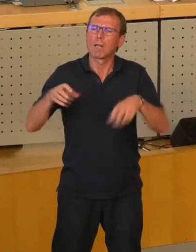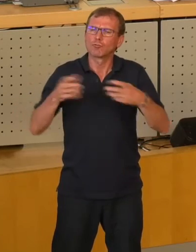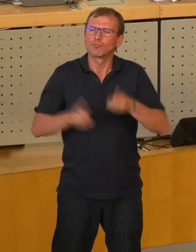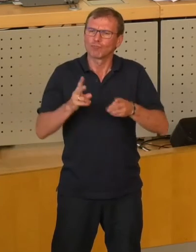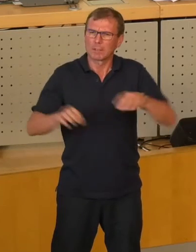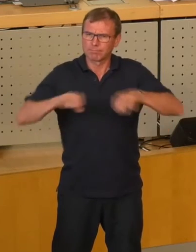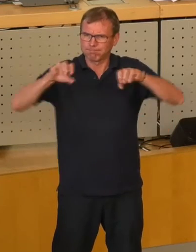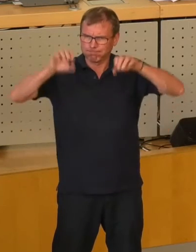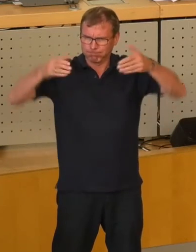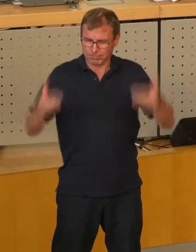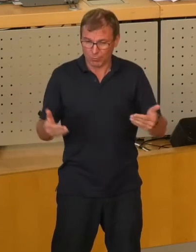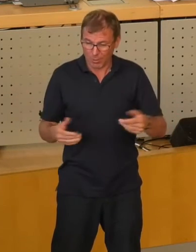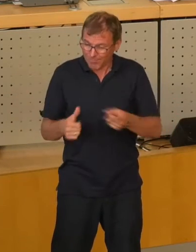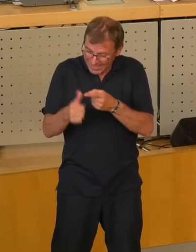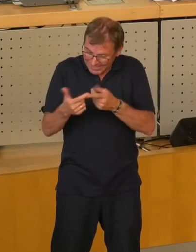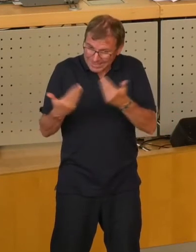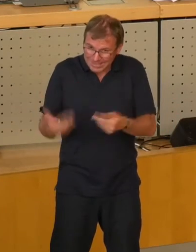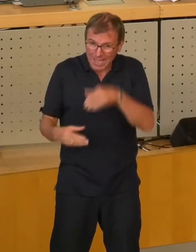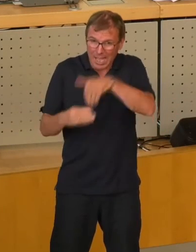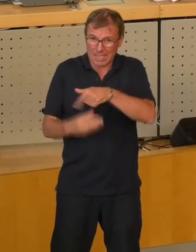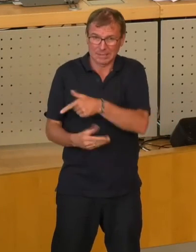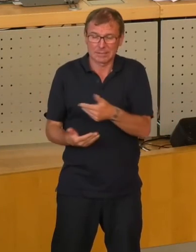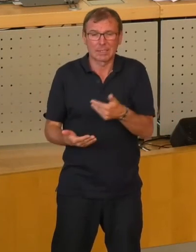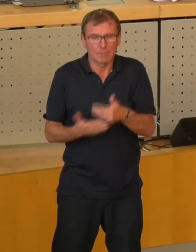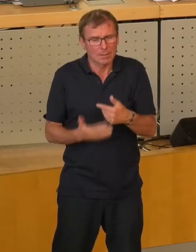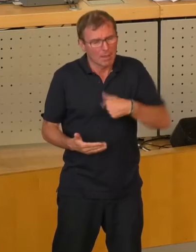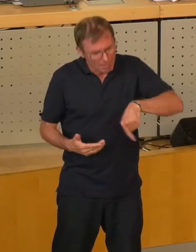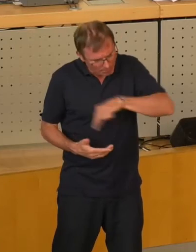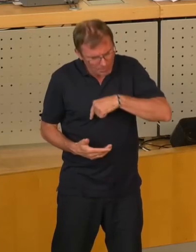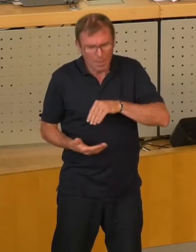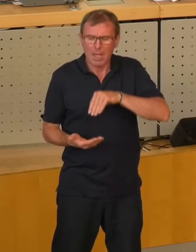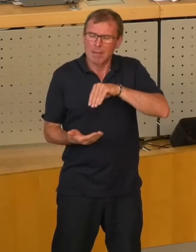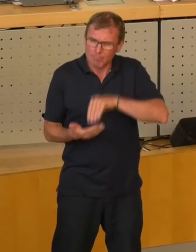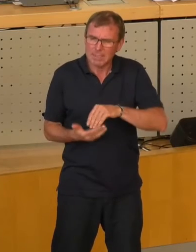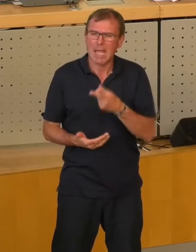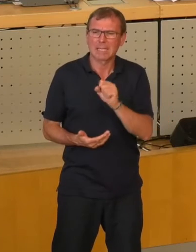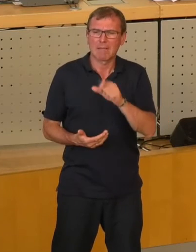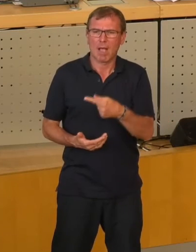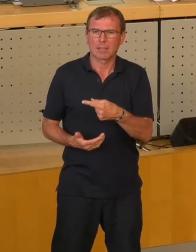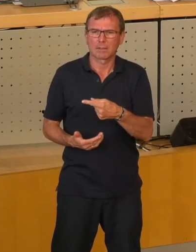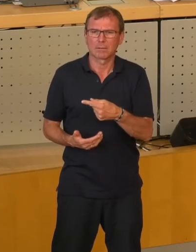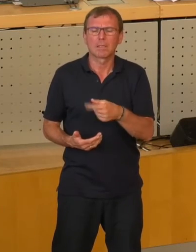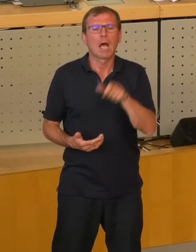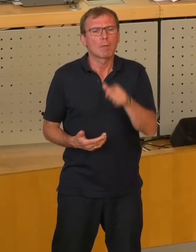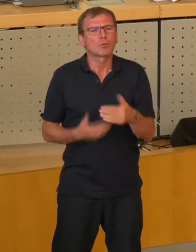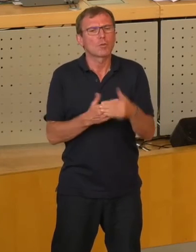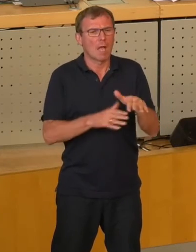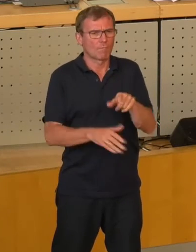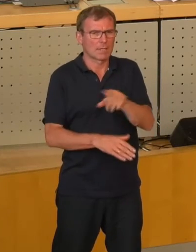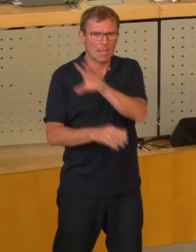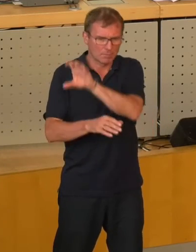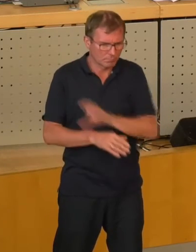ist es eben auch, warum wir mit auch Gewinnen der DREWAG auch den öffentlichen Personennahverkehr unterstützen.